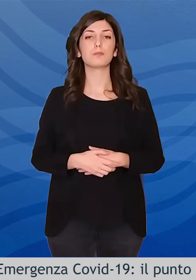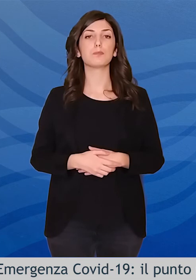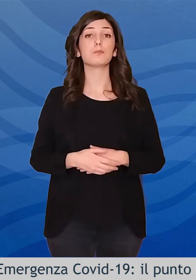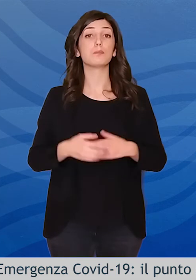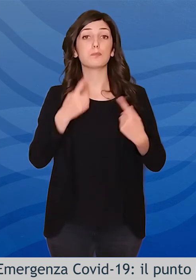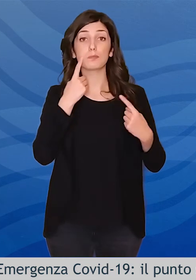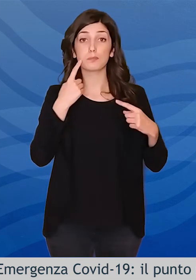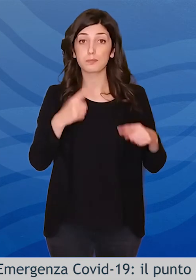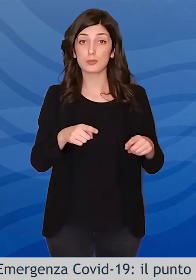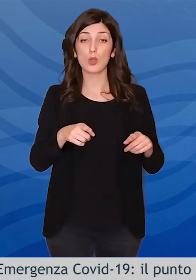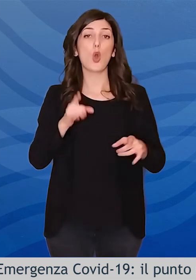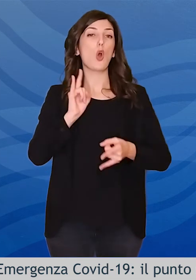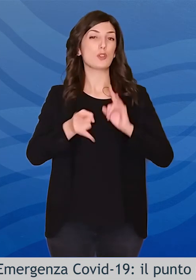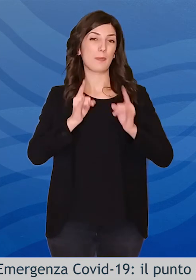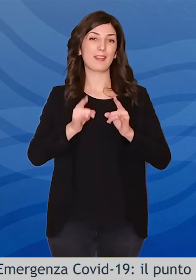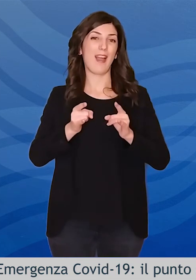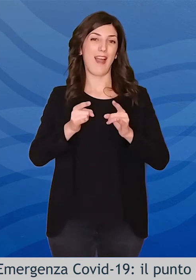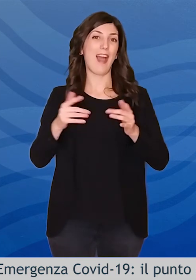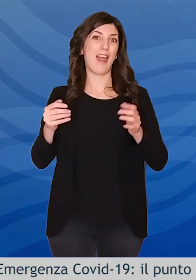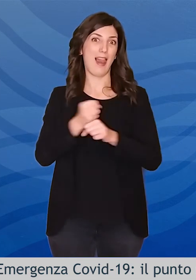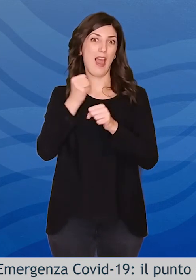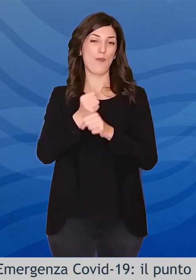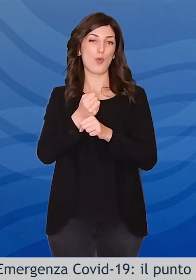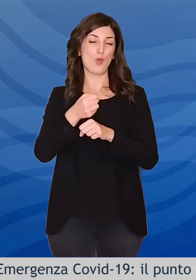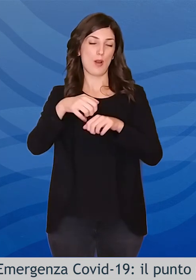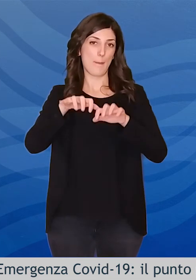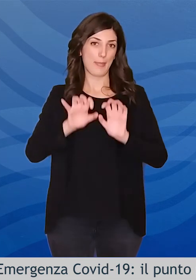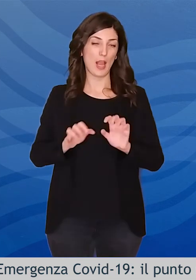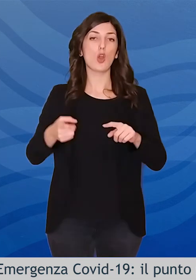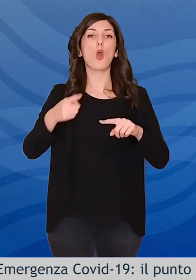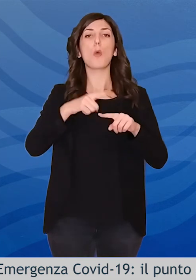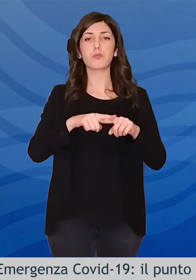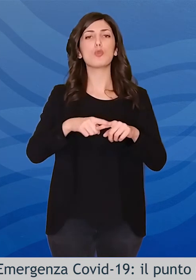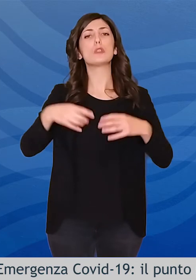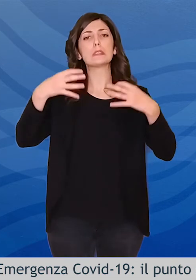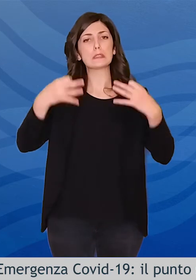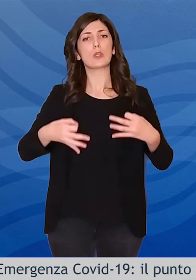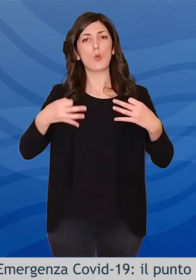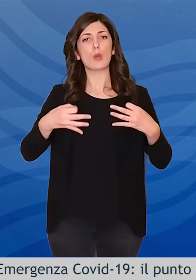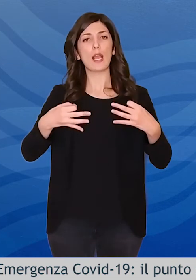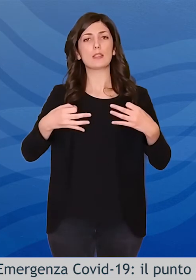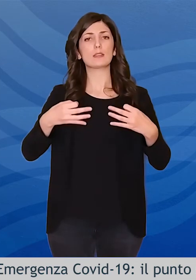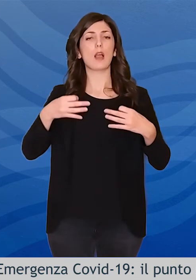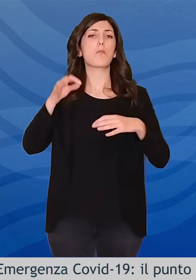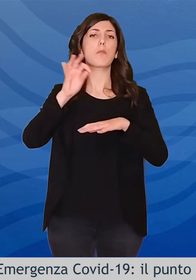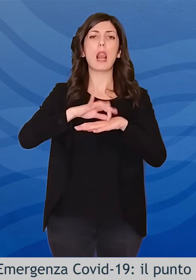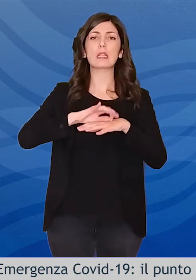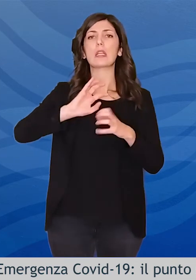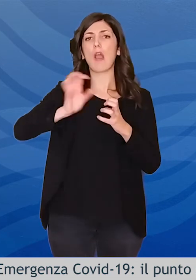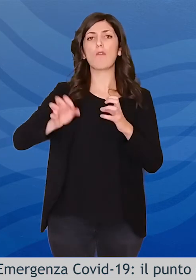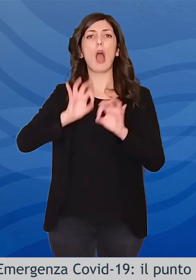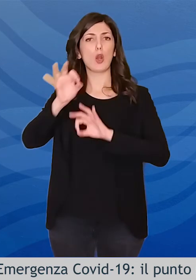regionali e consente allo stesso tempo di assicurare l'assistenza rutinaria ai pazienti ricoverati per altra causa.